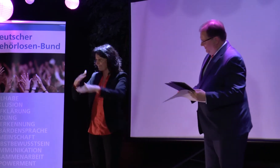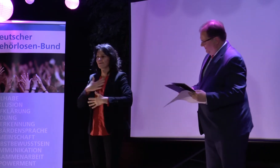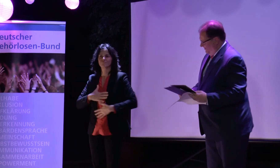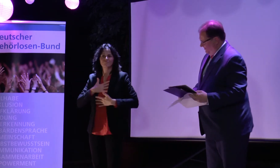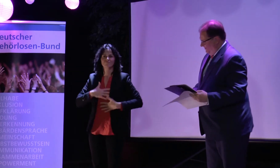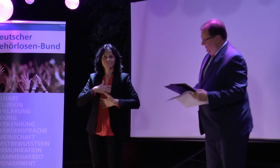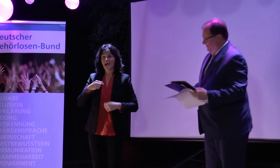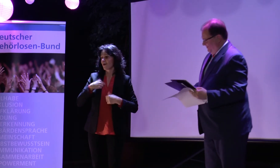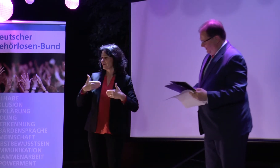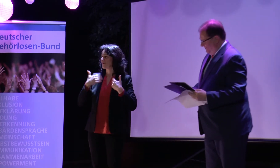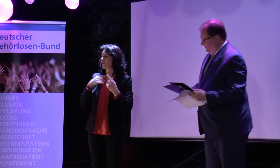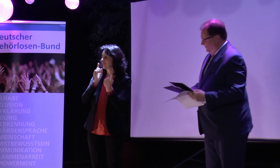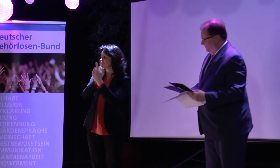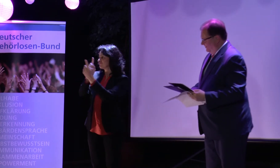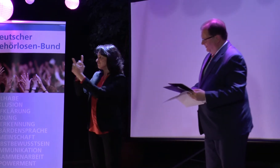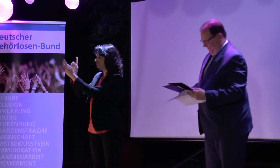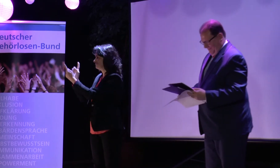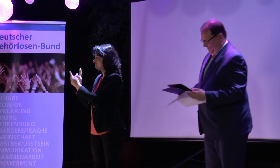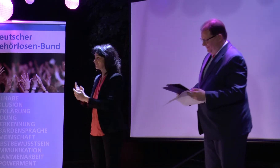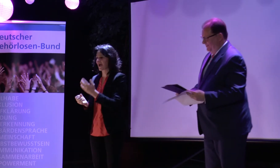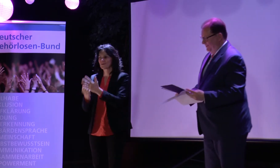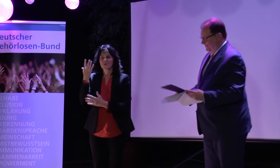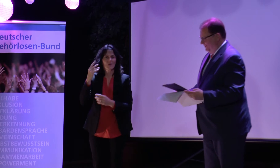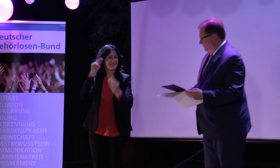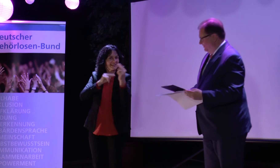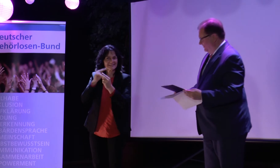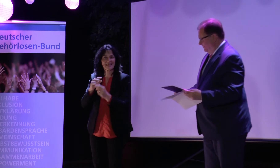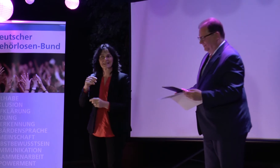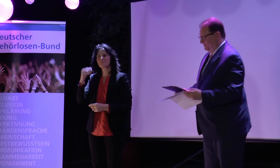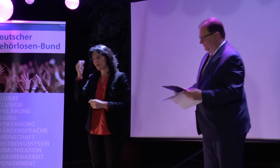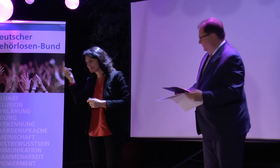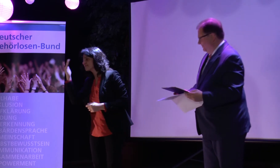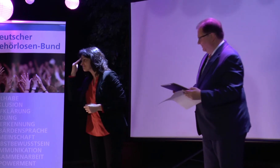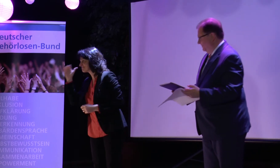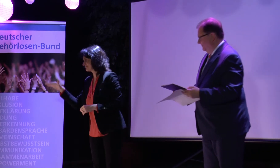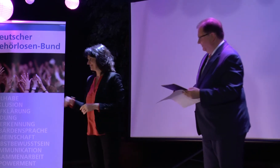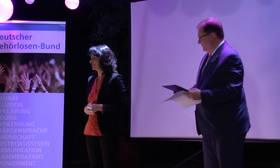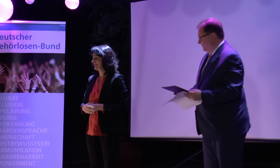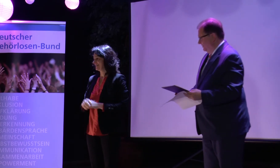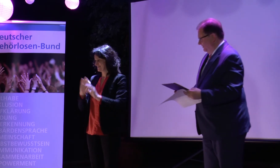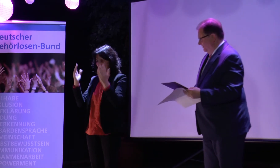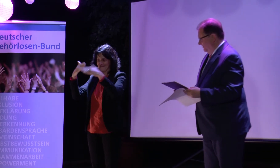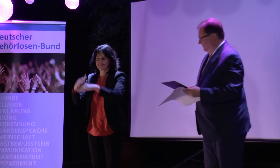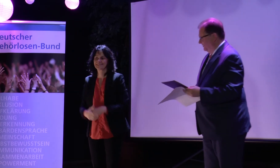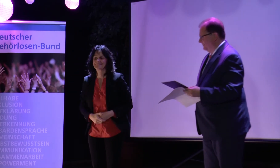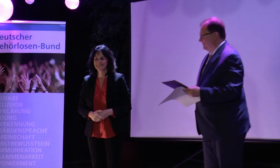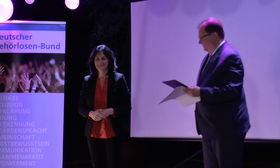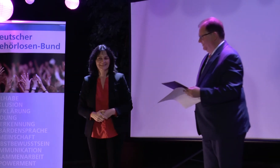Ich wünsche allen einen schönen Abend und ich freue mich auch, hier viele Menschen kennenzulernen und alte Bekannte